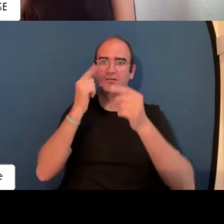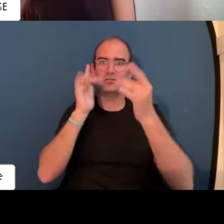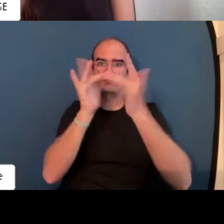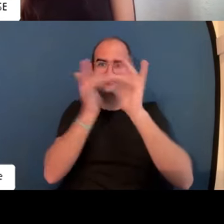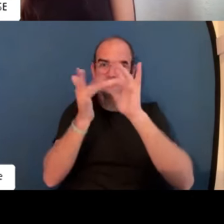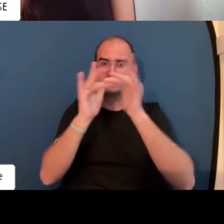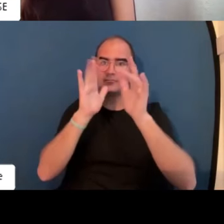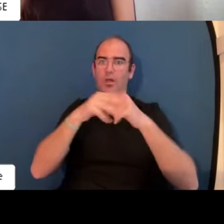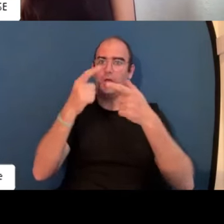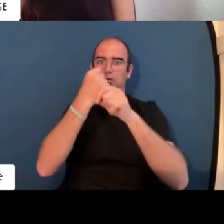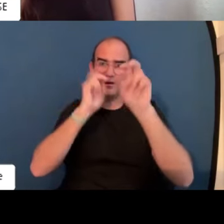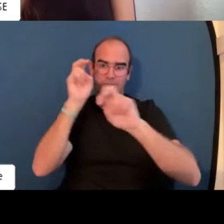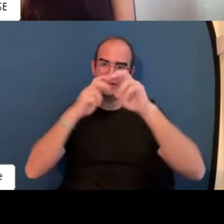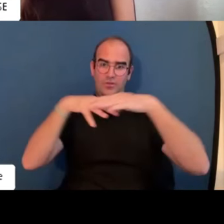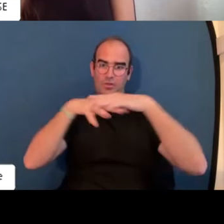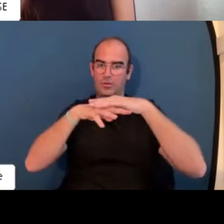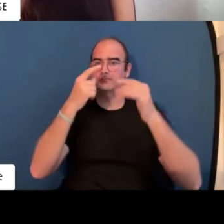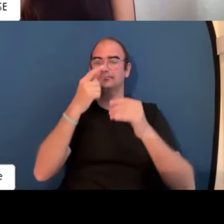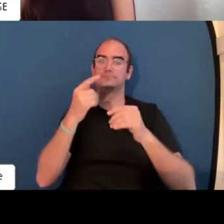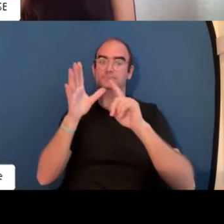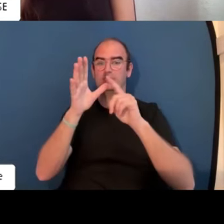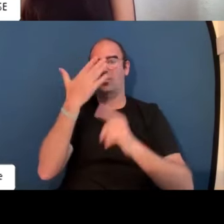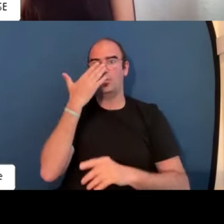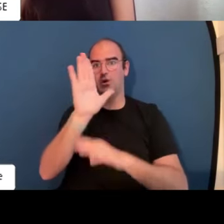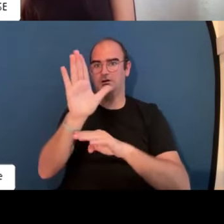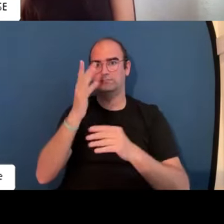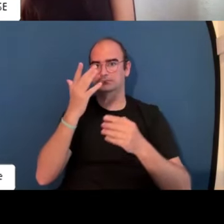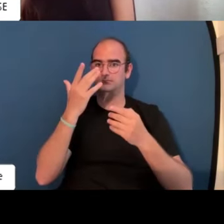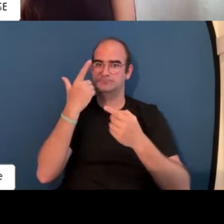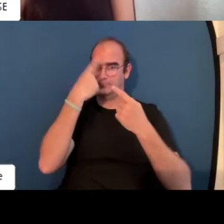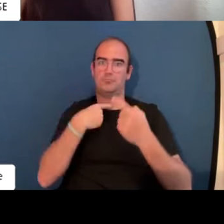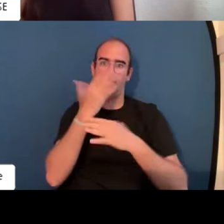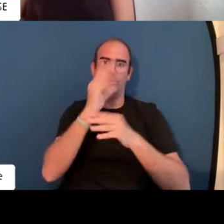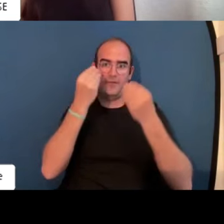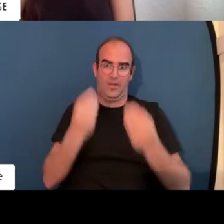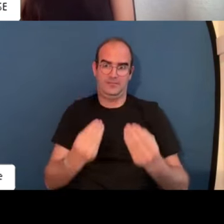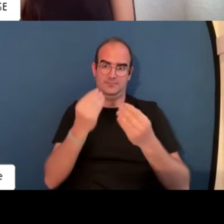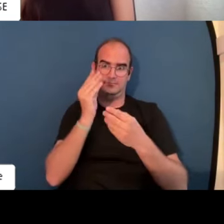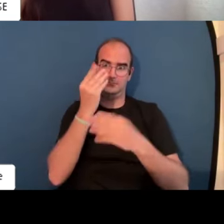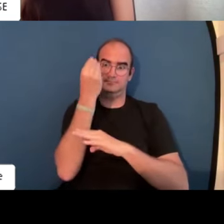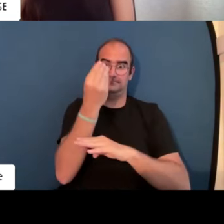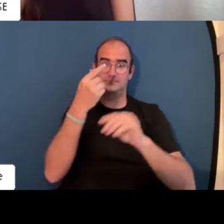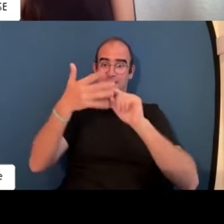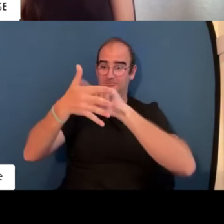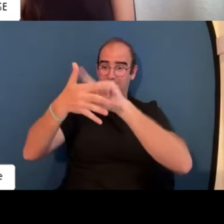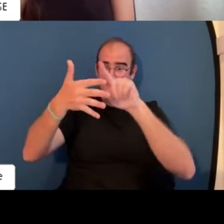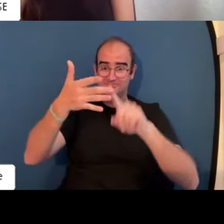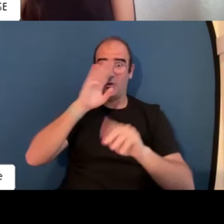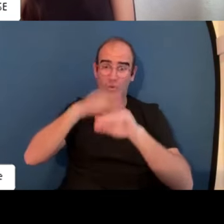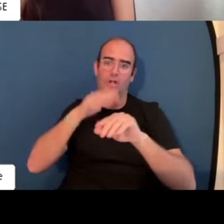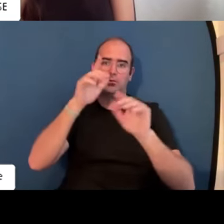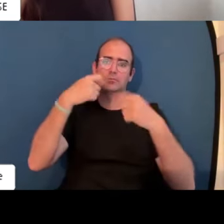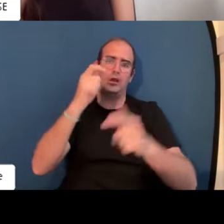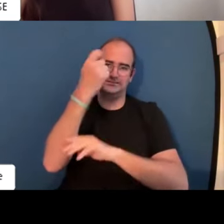red, el tener una buena actitud, el trabajar en red. Y como os decía, es muy importante